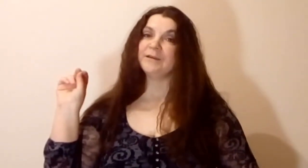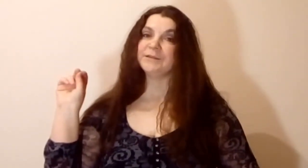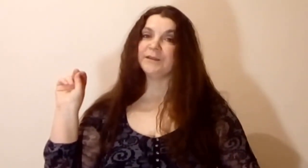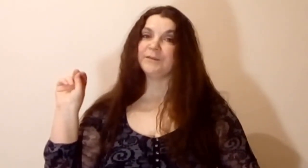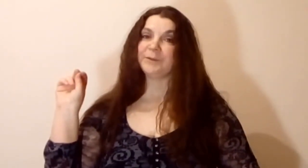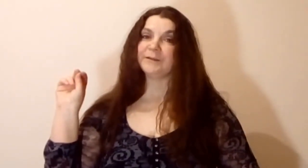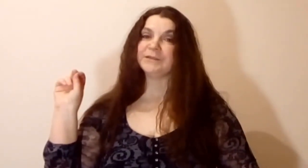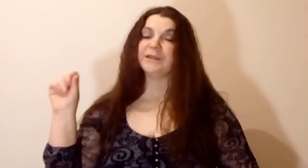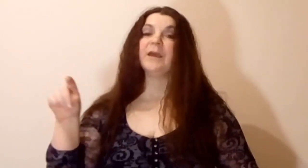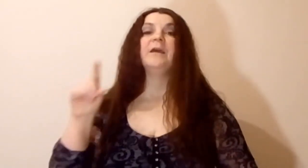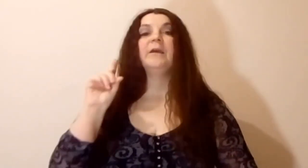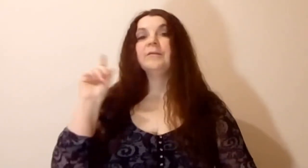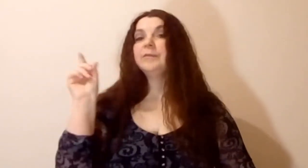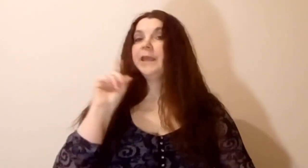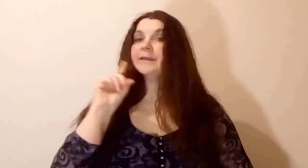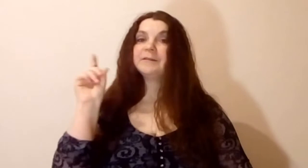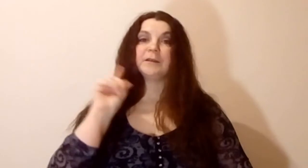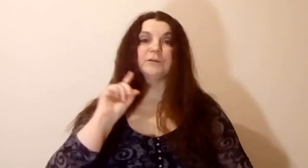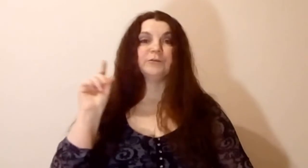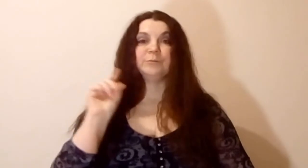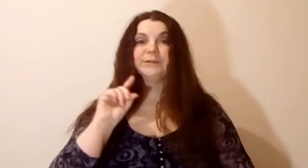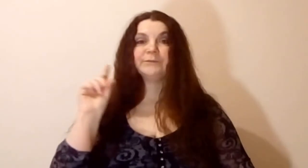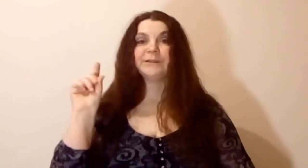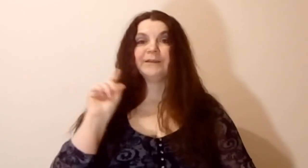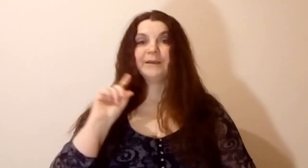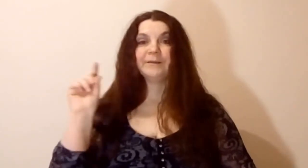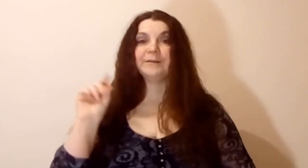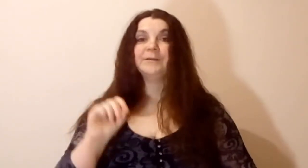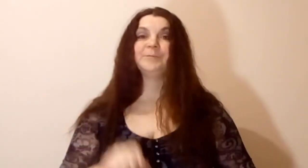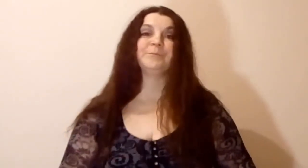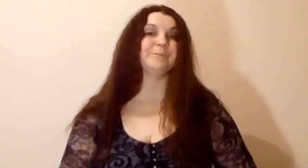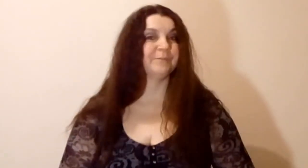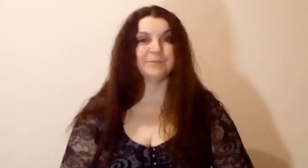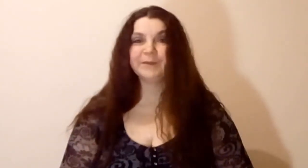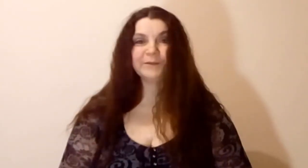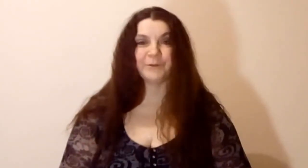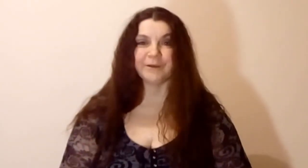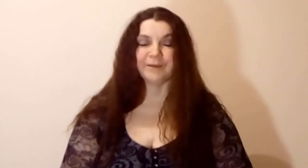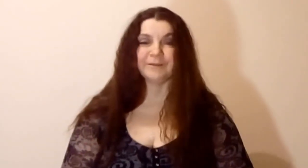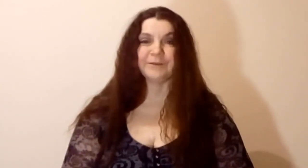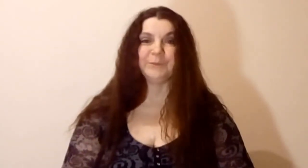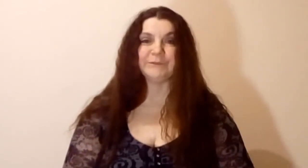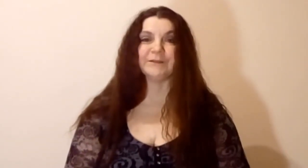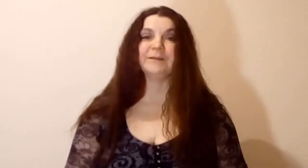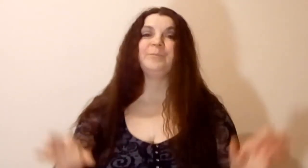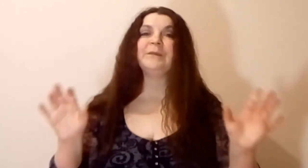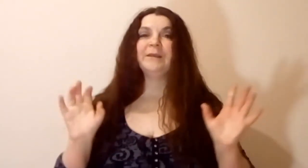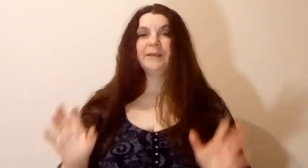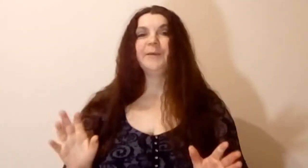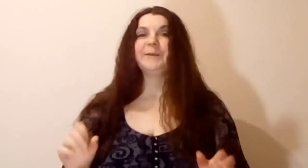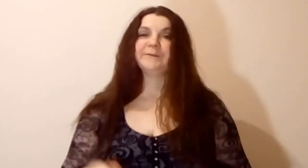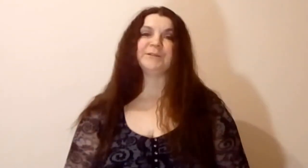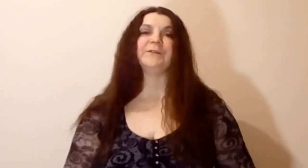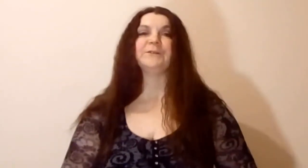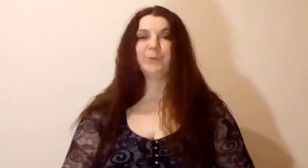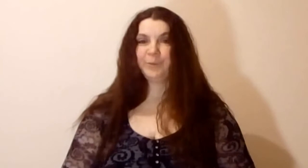-шесть предложений, не задумываясь. Нисколько не задумываясь. Именно в шестом